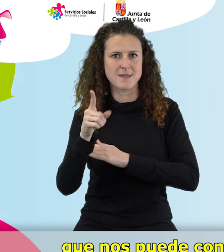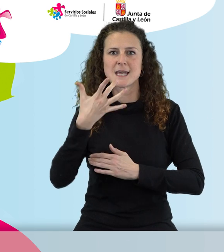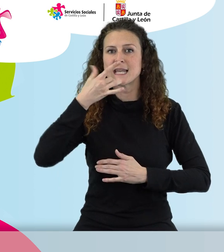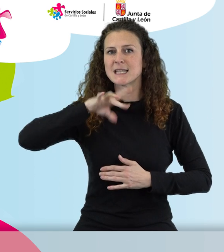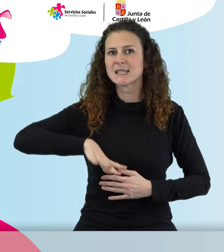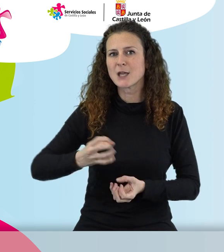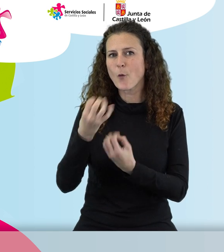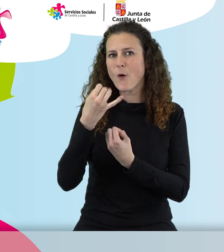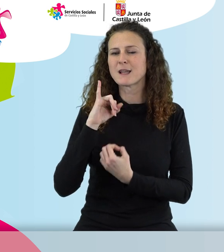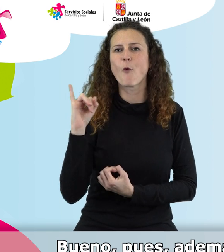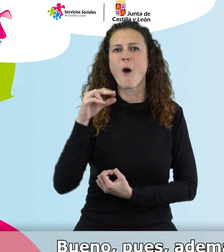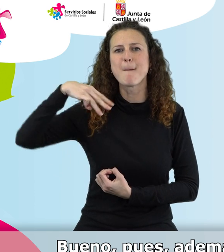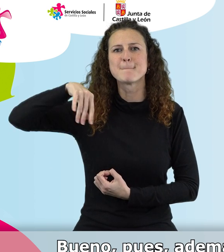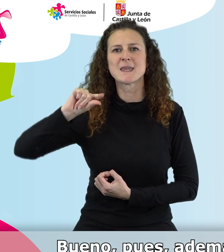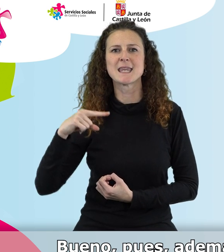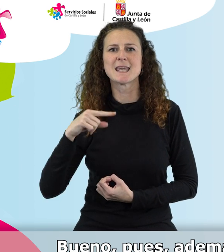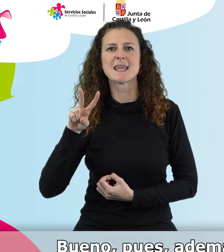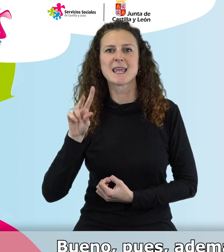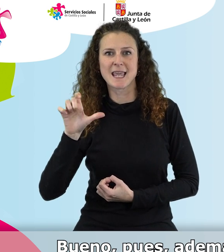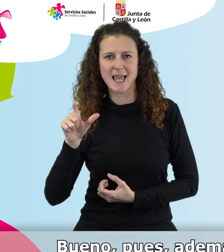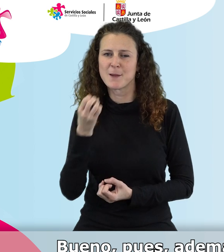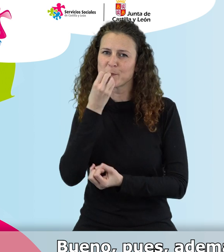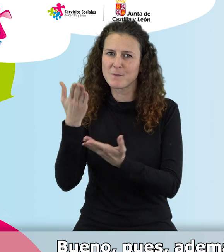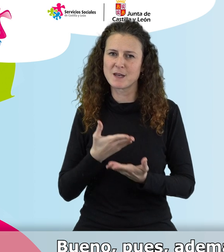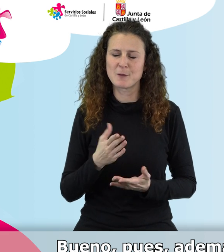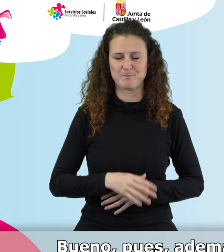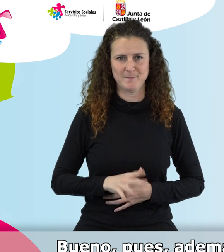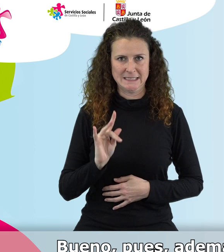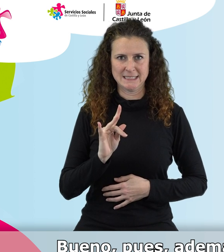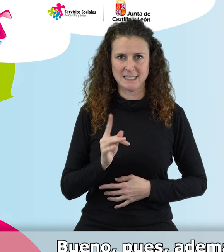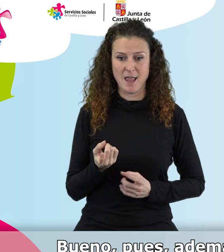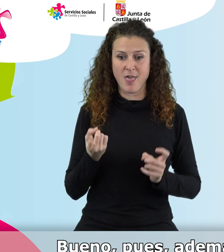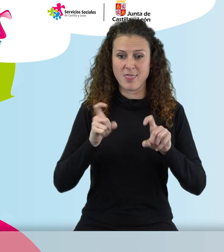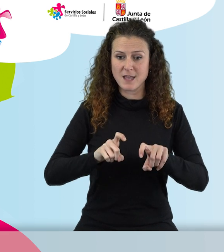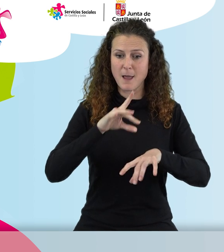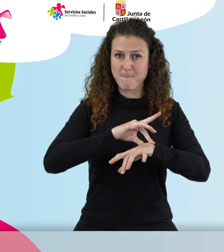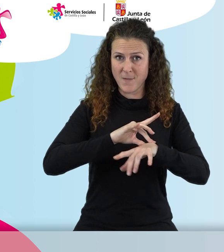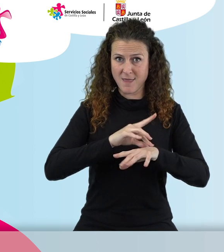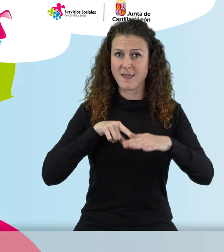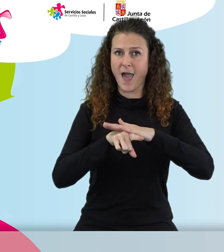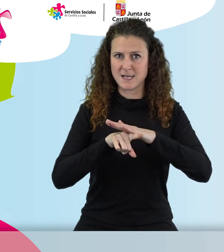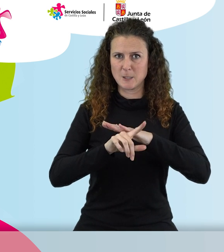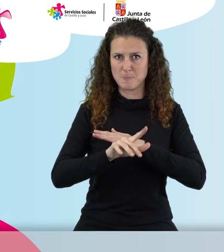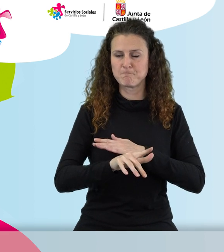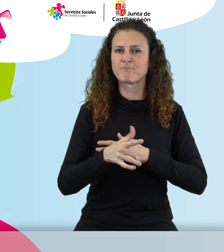Juan Miguel, bienvenido. Bueno, pues además del servicio de gestión de citas médicas, que nos ha comentado antes Fernando,